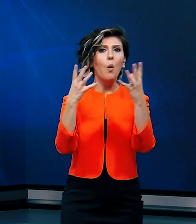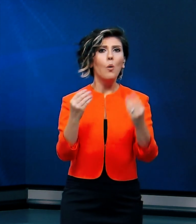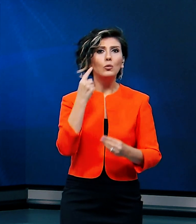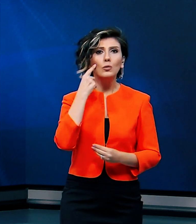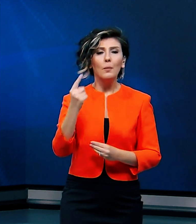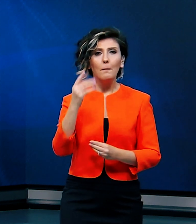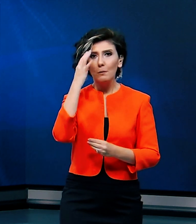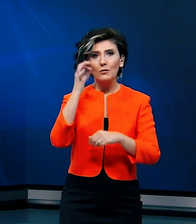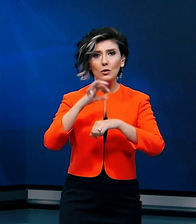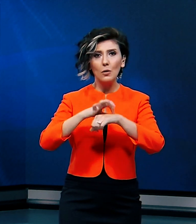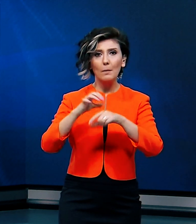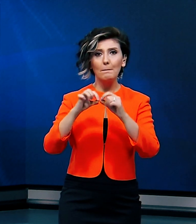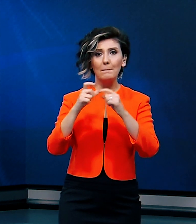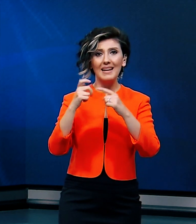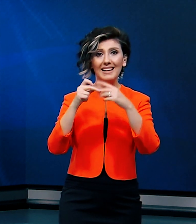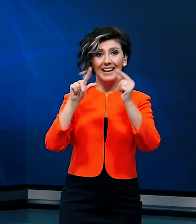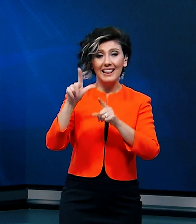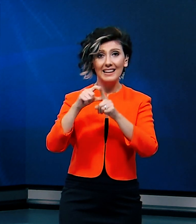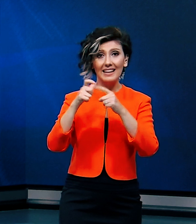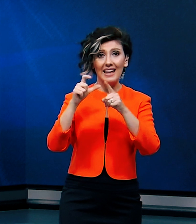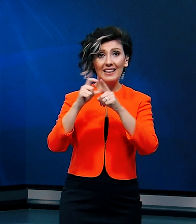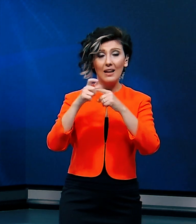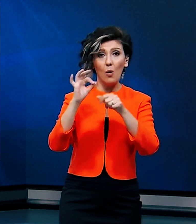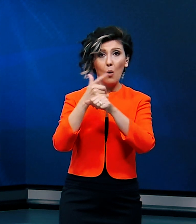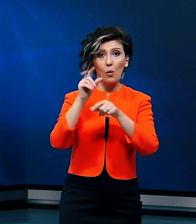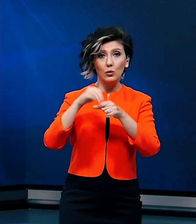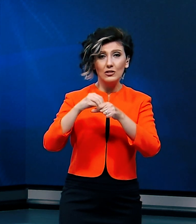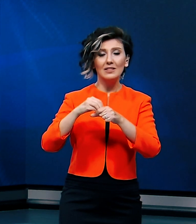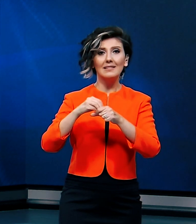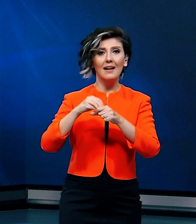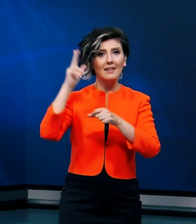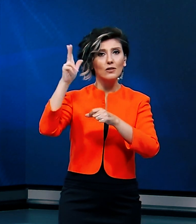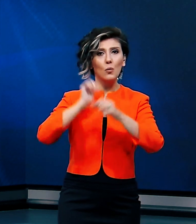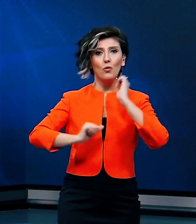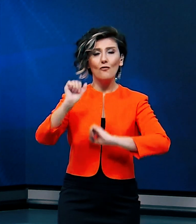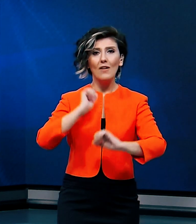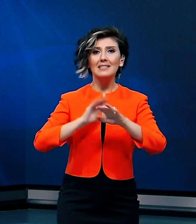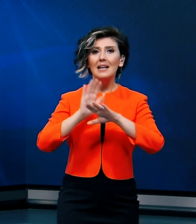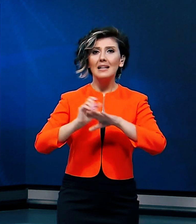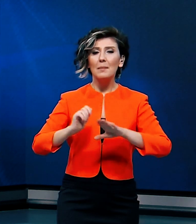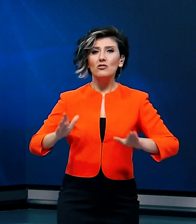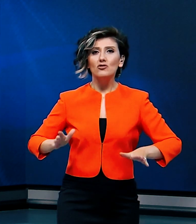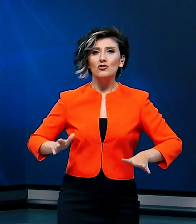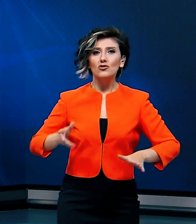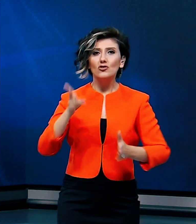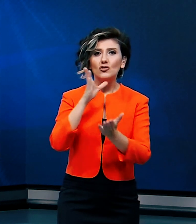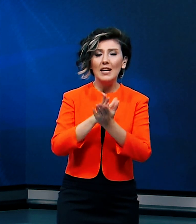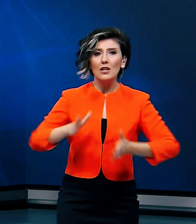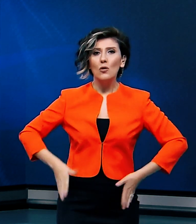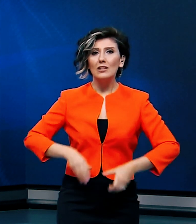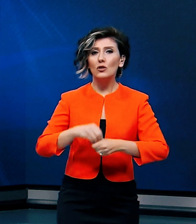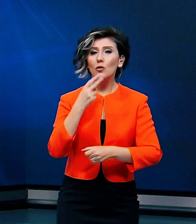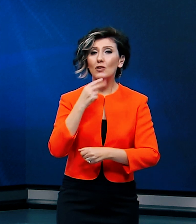dedi. Prof. Dr. Beril Dedeoğlu için Galatasaray Üniversitesi'nde düzenlenen cenaze töreninde konuşan